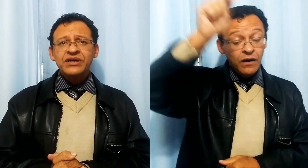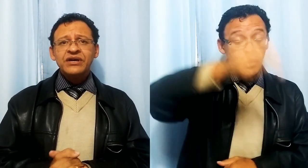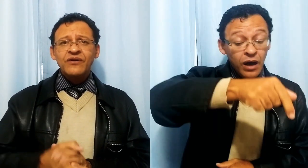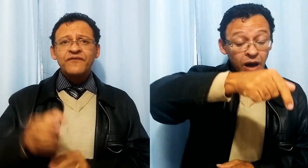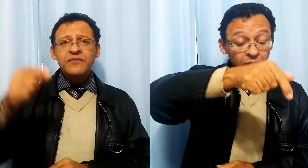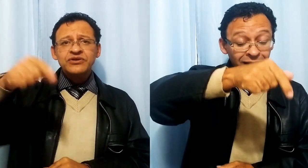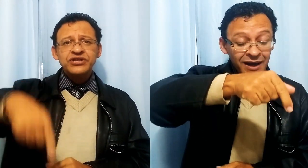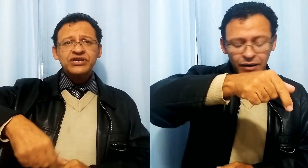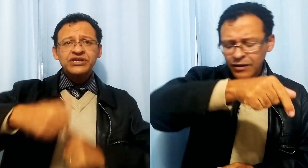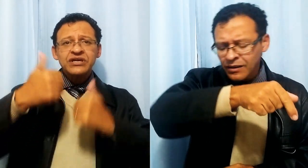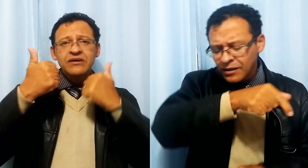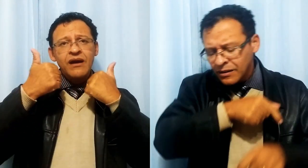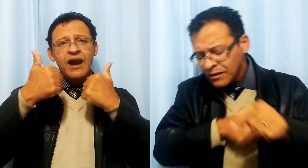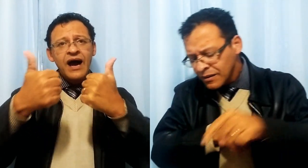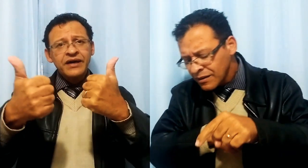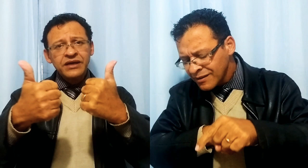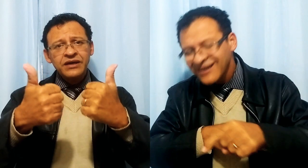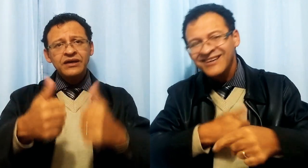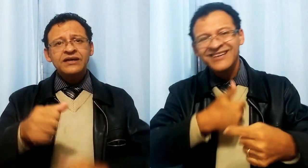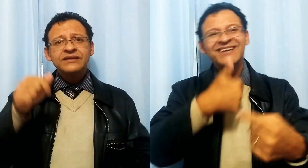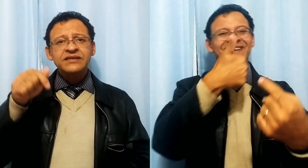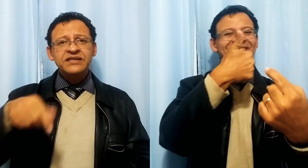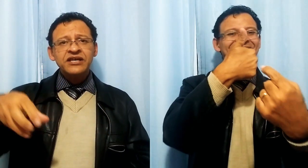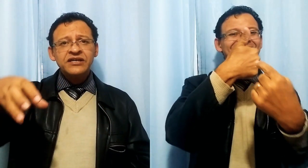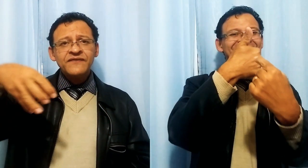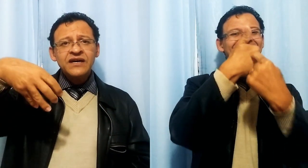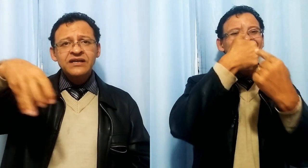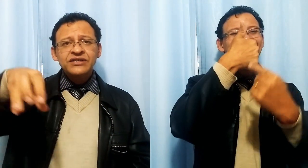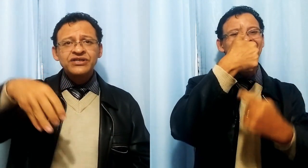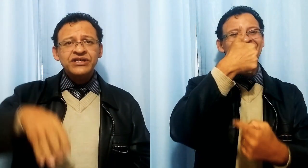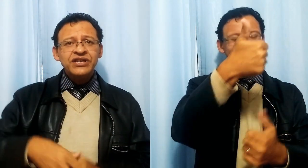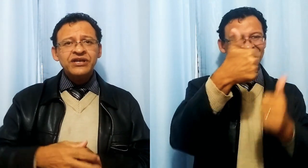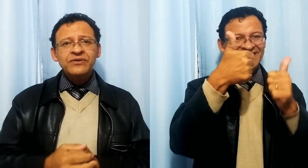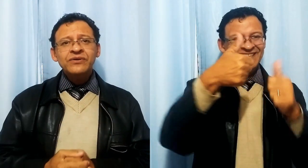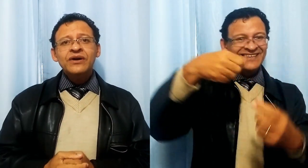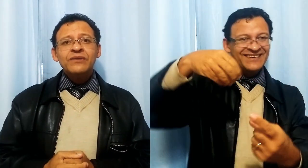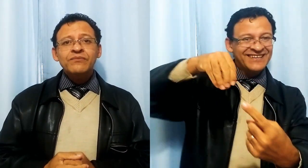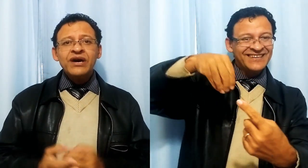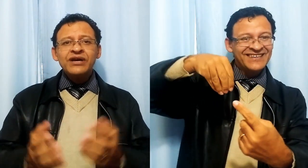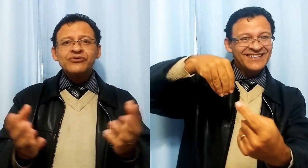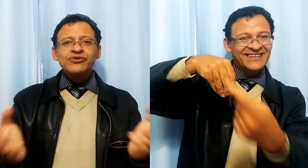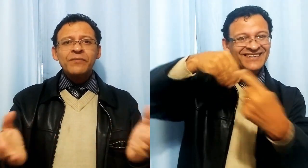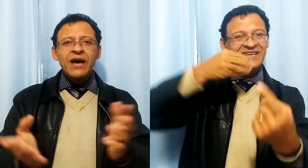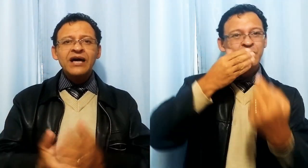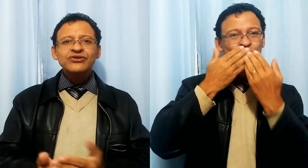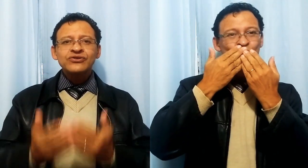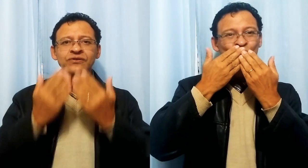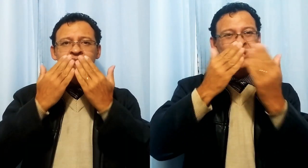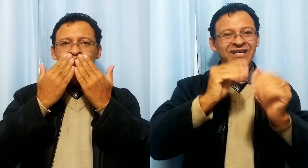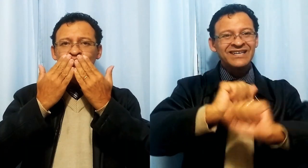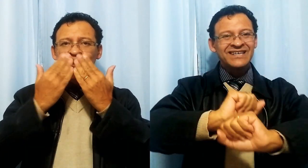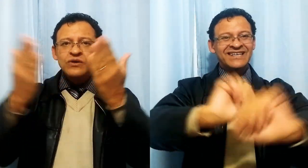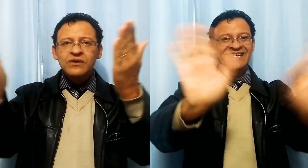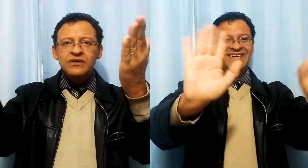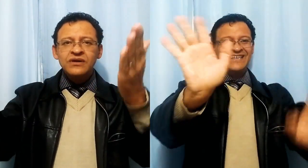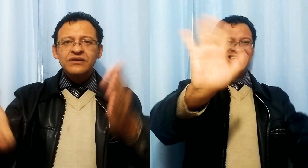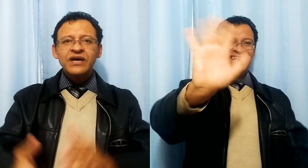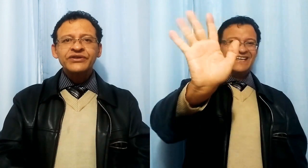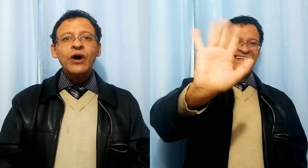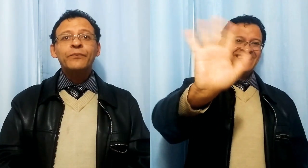conforme eu disse, like, se inscreva, sininho, beijo, abraço, e até o